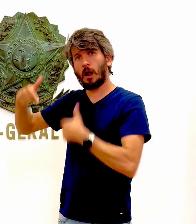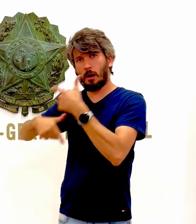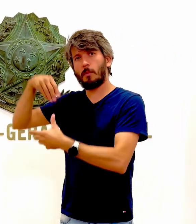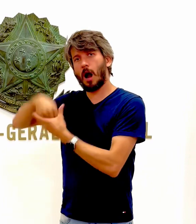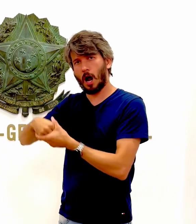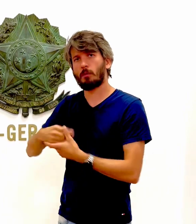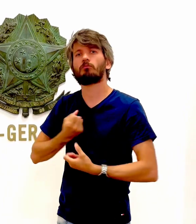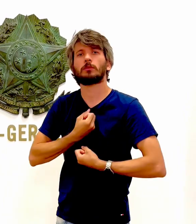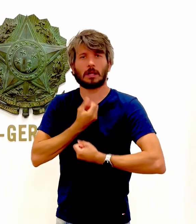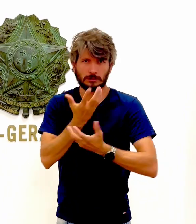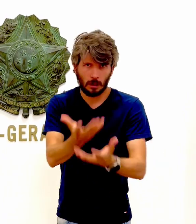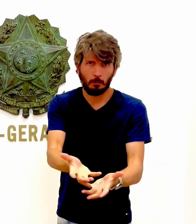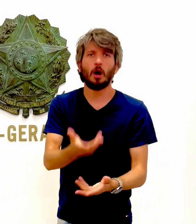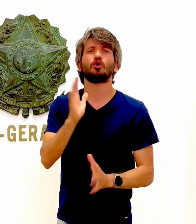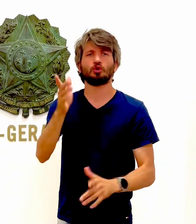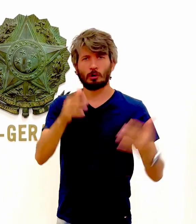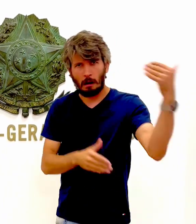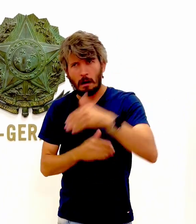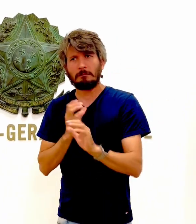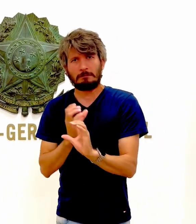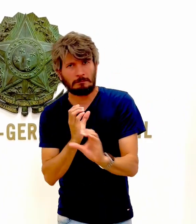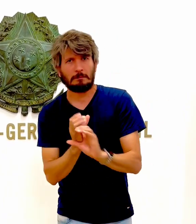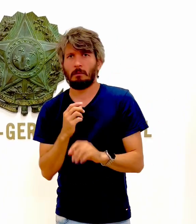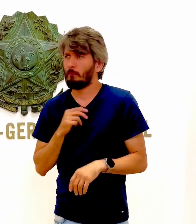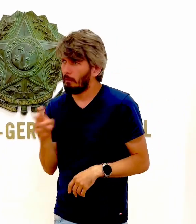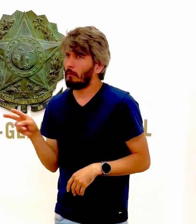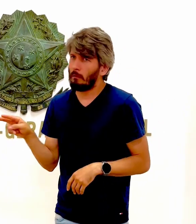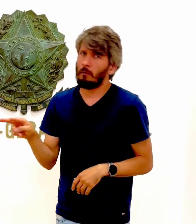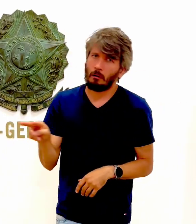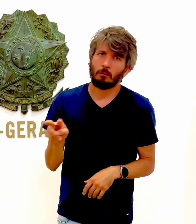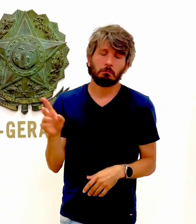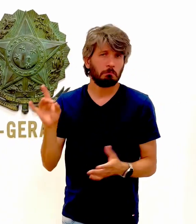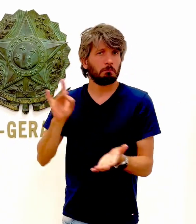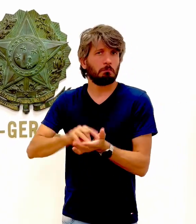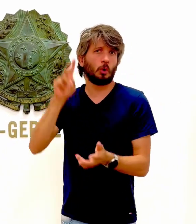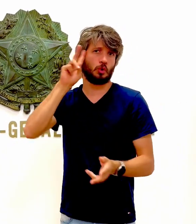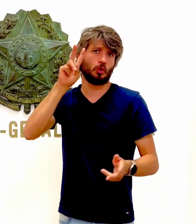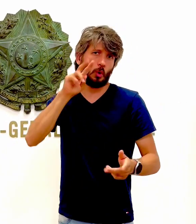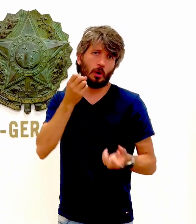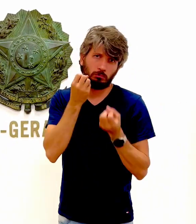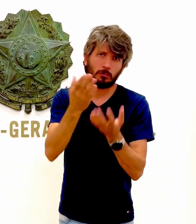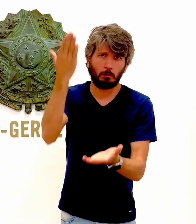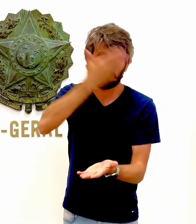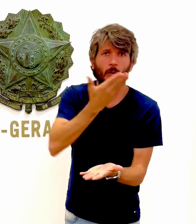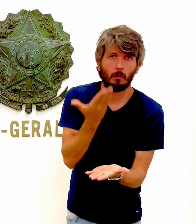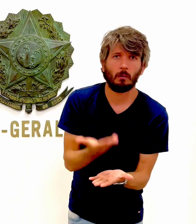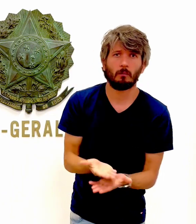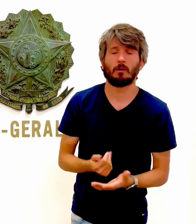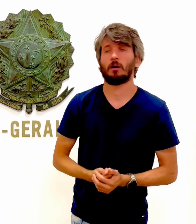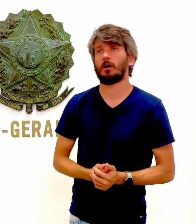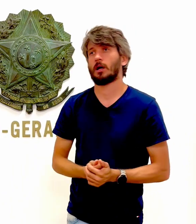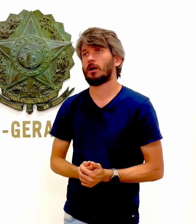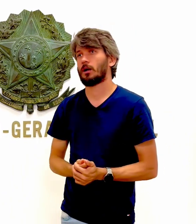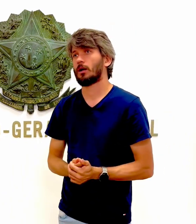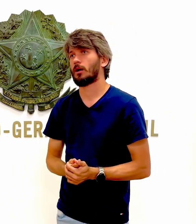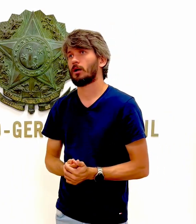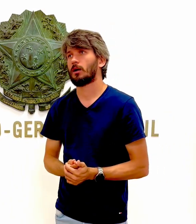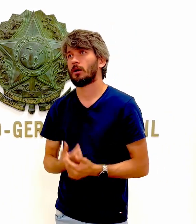há o atendimento dignamente para nós, surdos, por meio da língua brasileira de sinais, através da figura do intérprete. Então, eu espero que os consulados